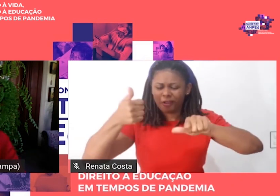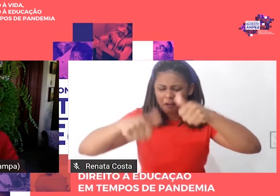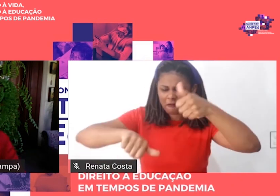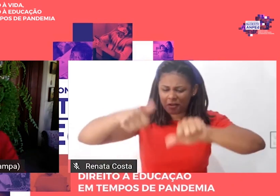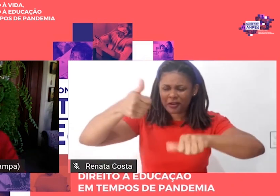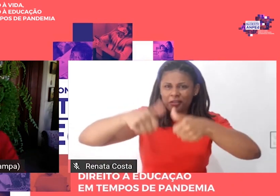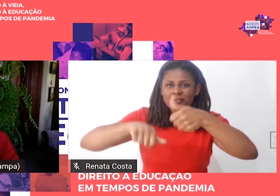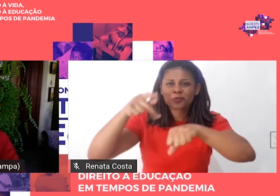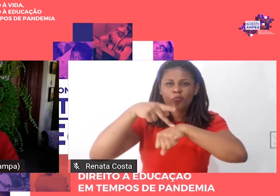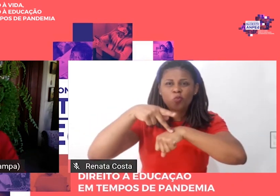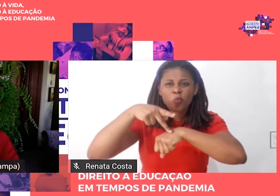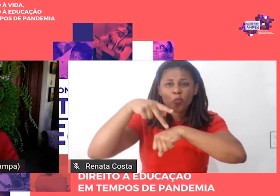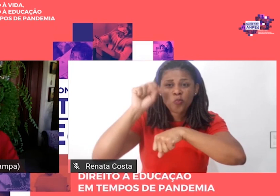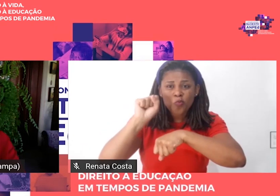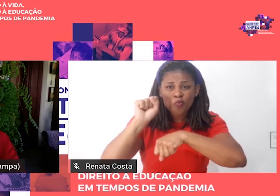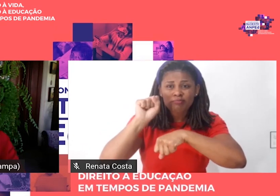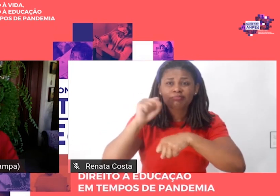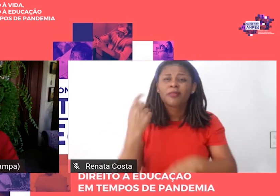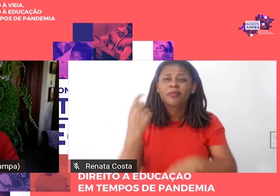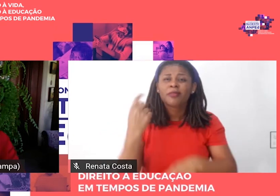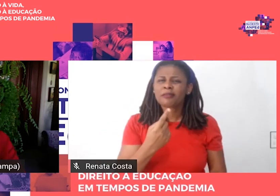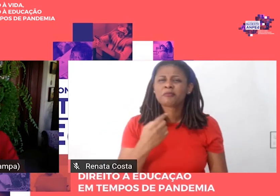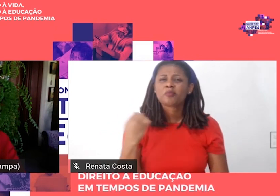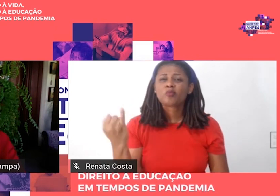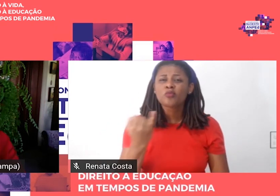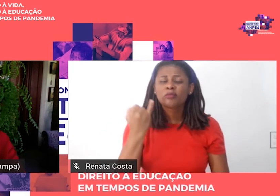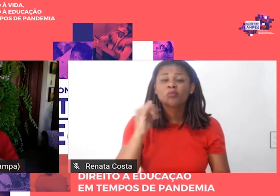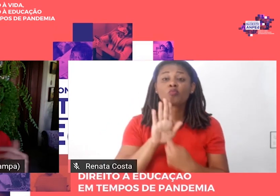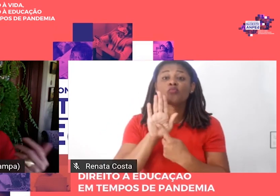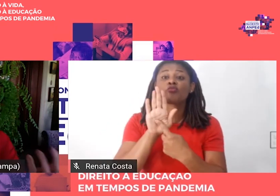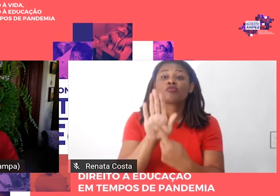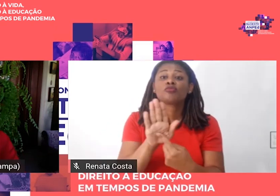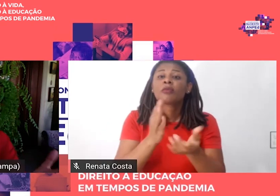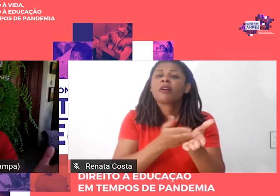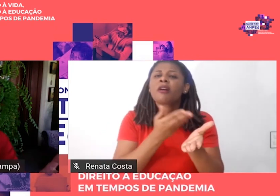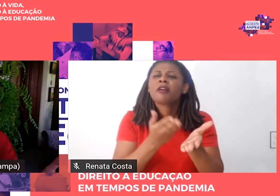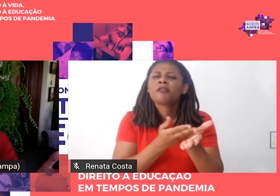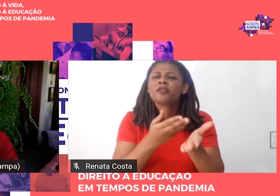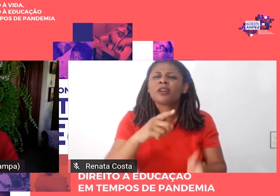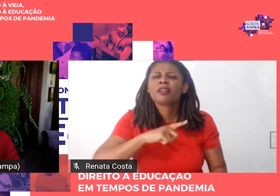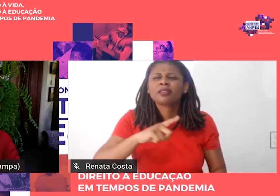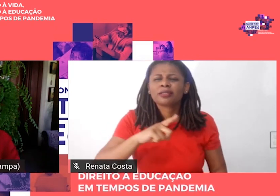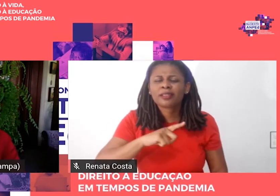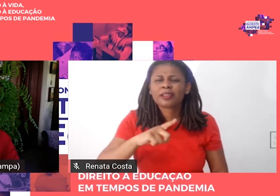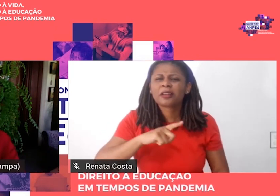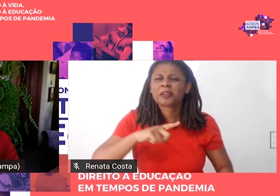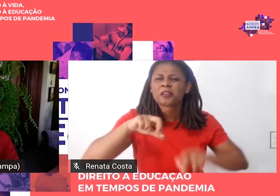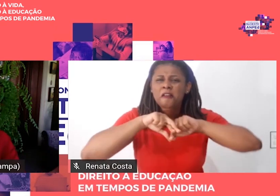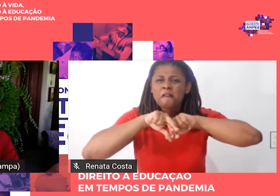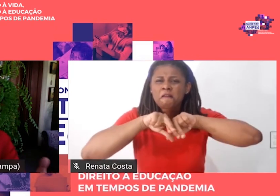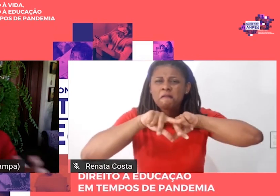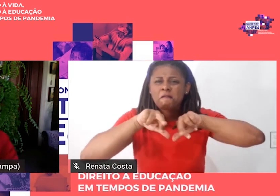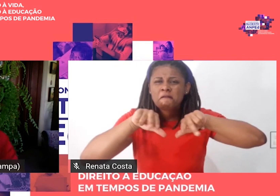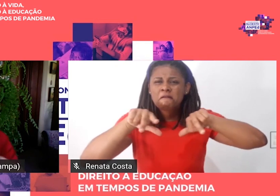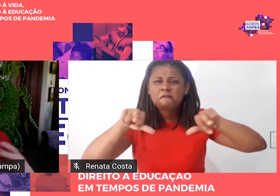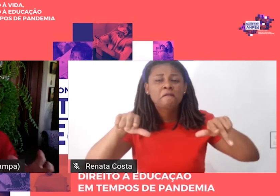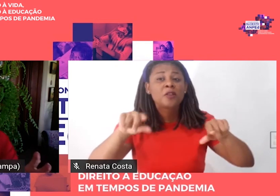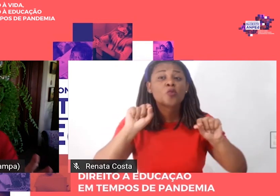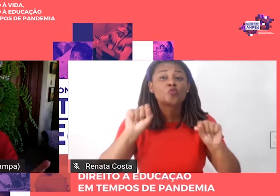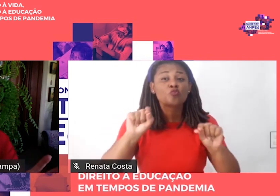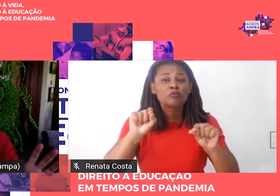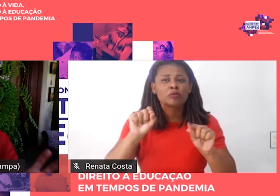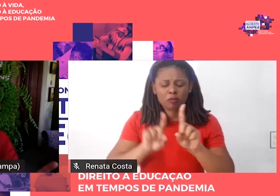é importante que a gente diga que ela é uma revista que tem um elevado índice H, né, que